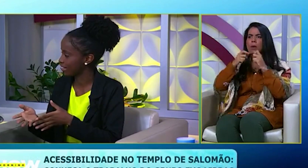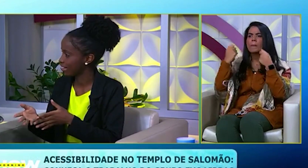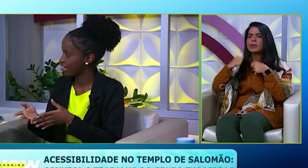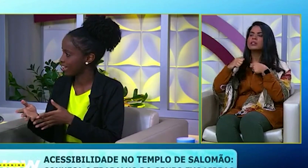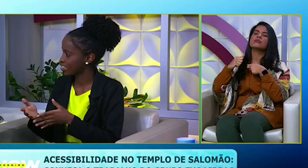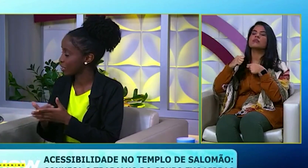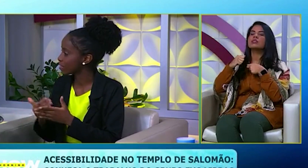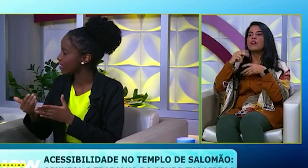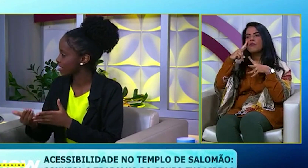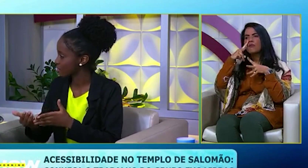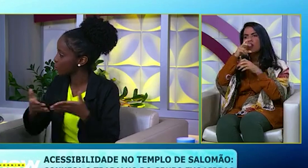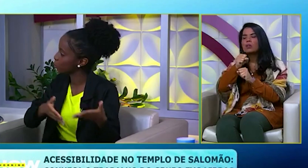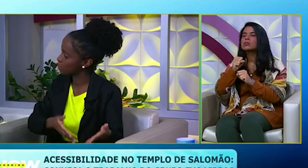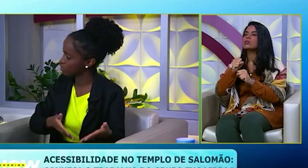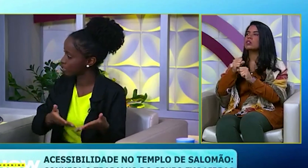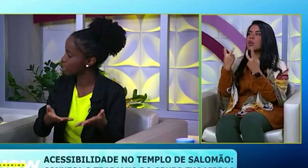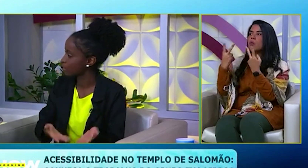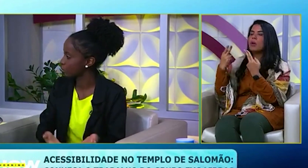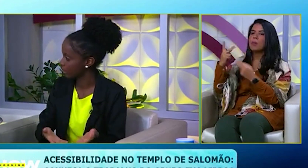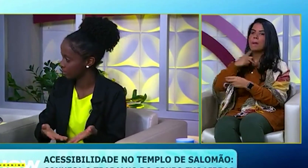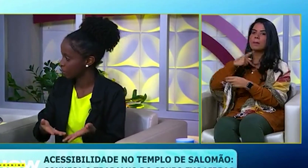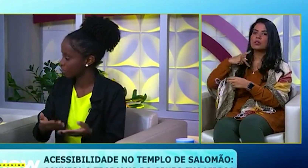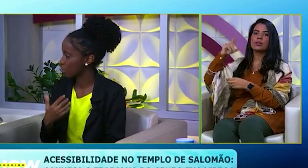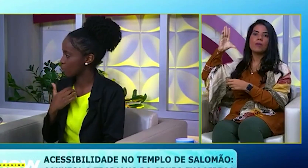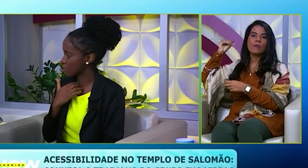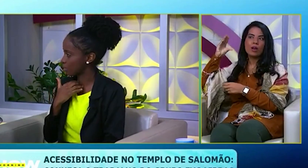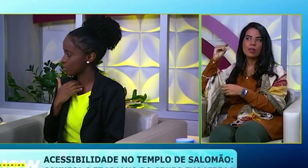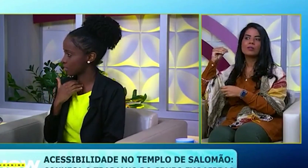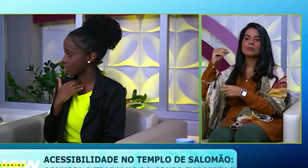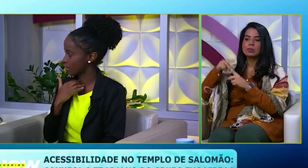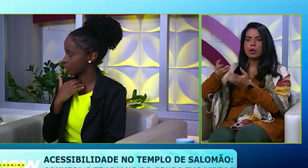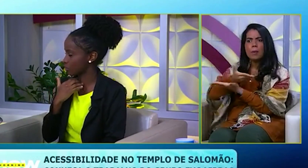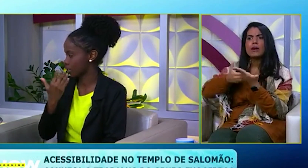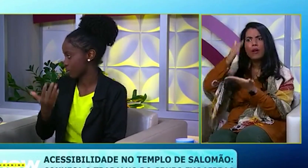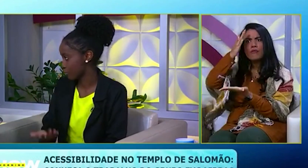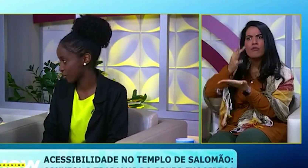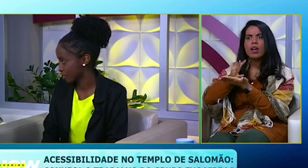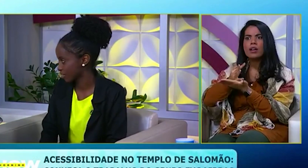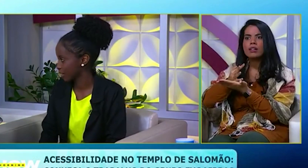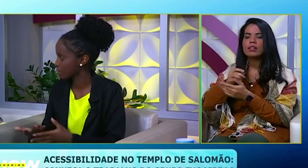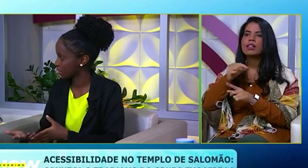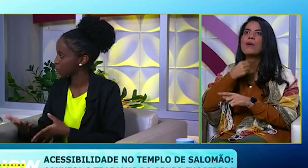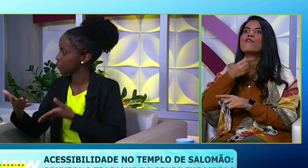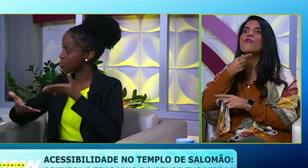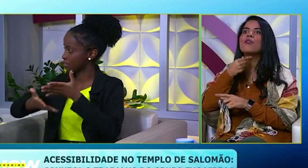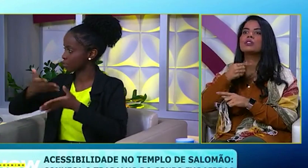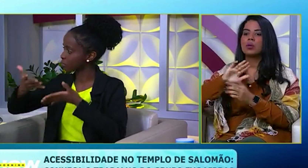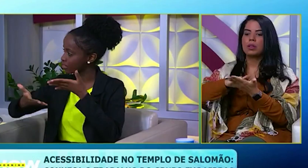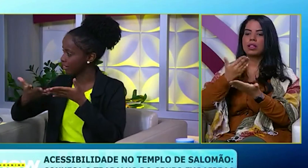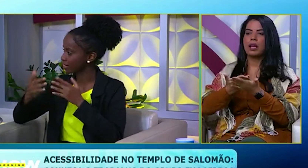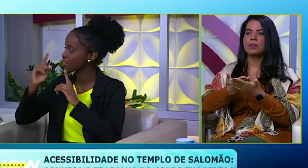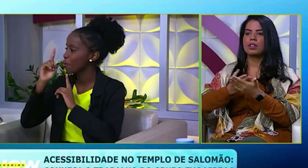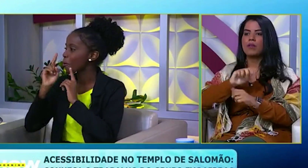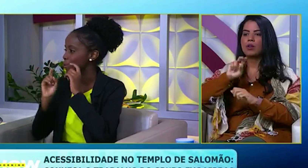ser tão intensa como o do pastor que está falando ali. Então, o pastor, ele usa a conotação de voz e o intérprete, ele vai usar